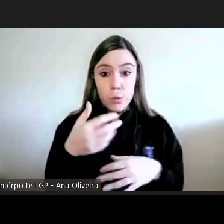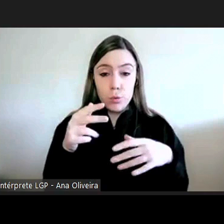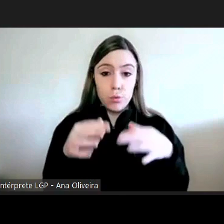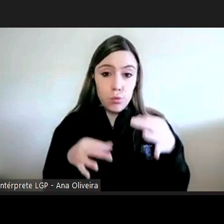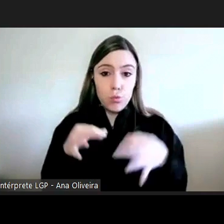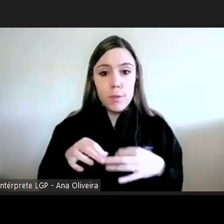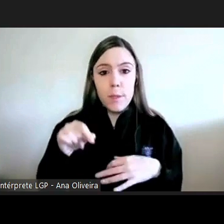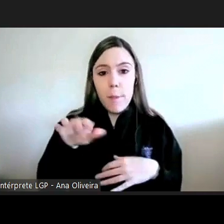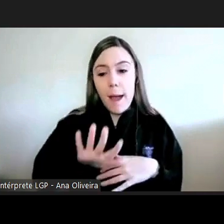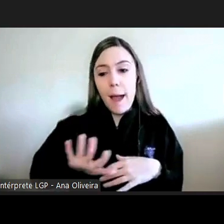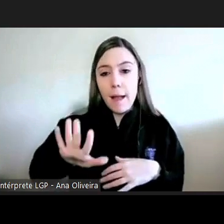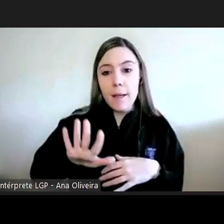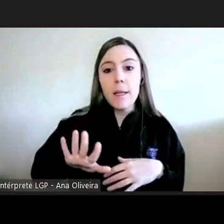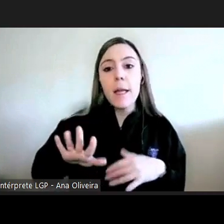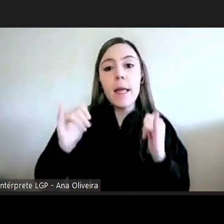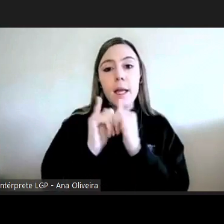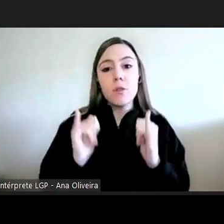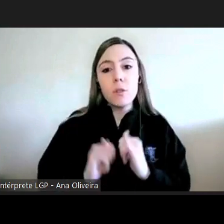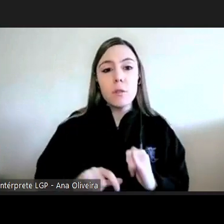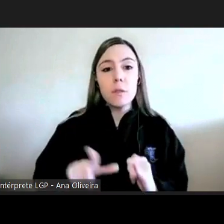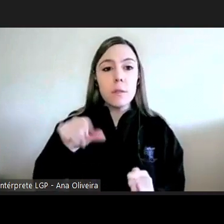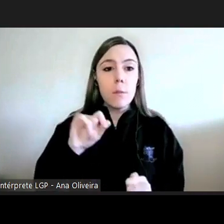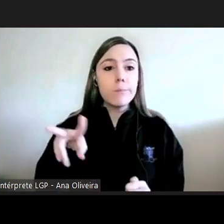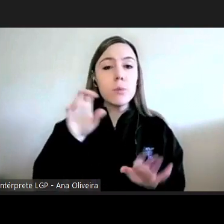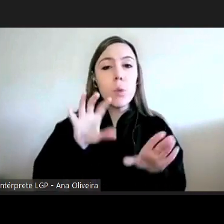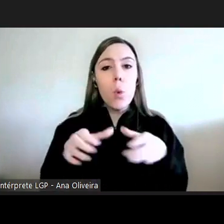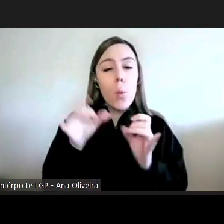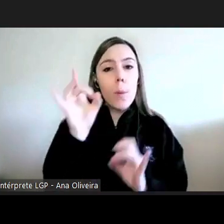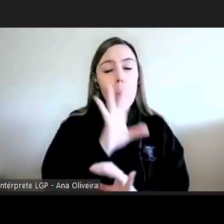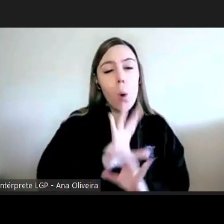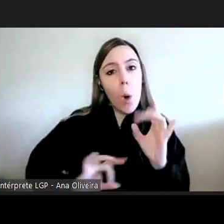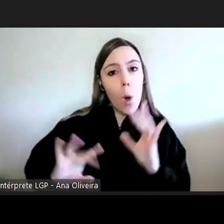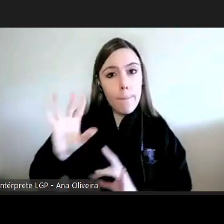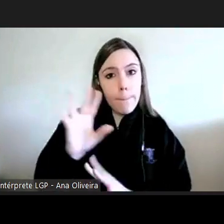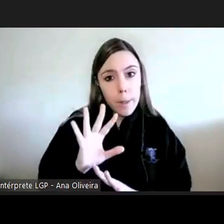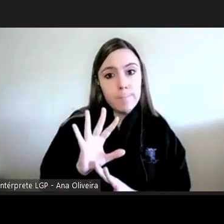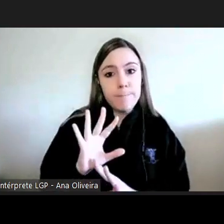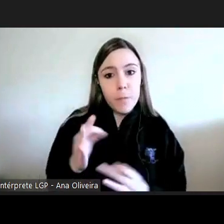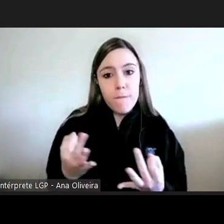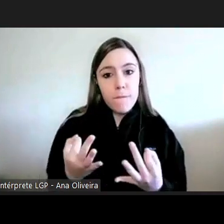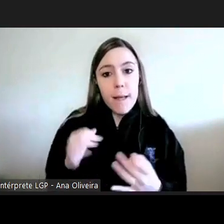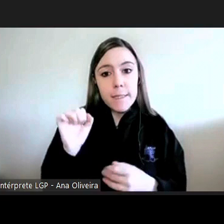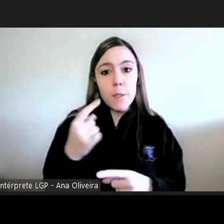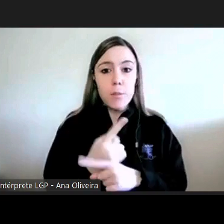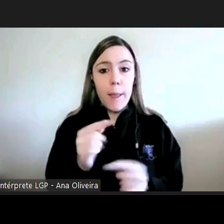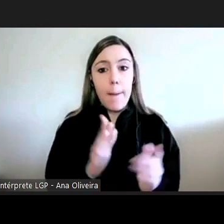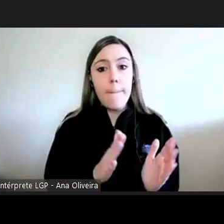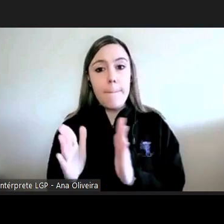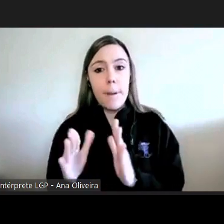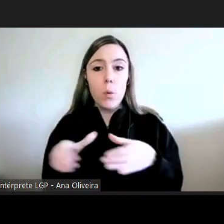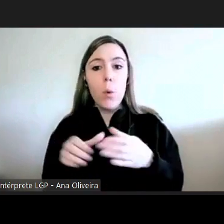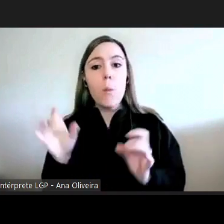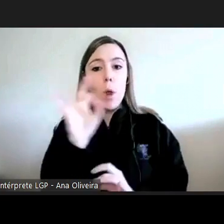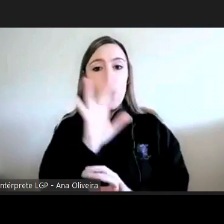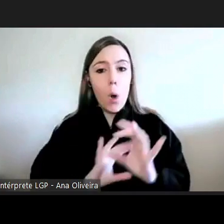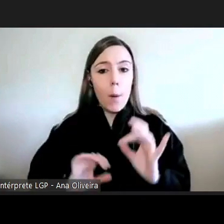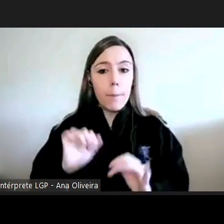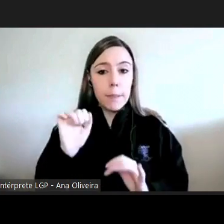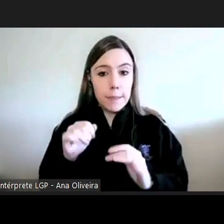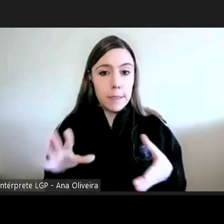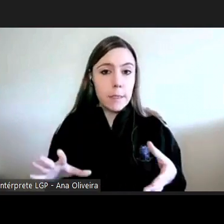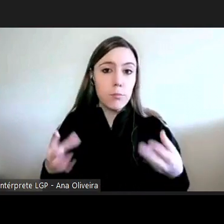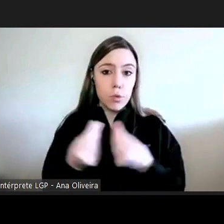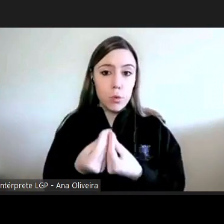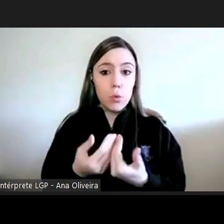é ouvida pelo Conselho da Europa também tem essa pretende do Conselho da Europa agora em relação